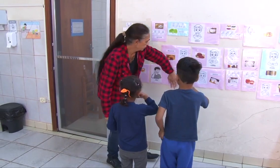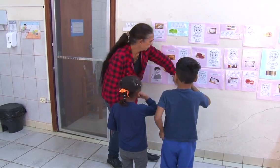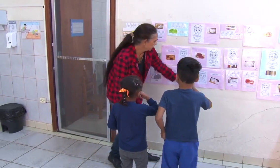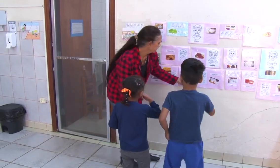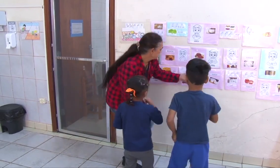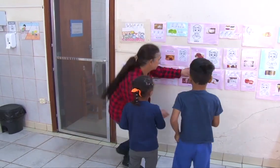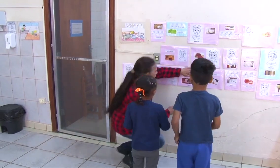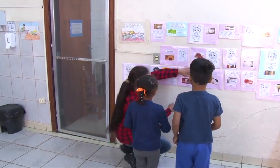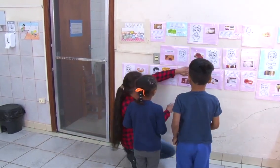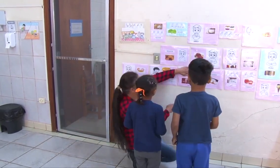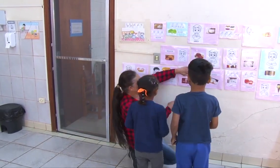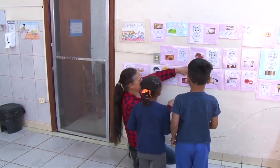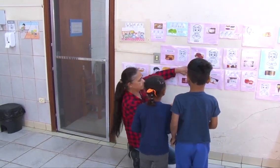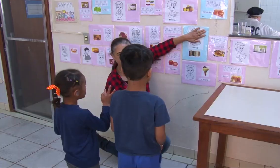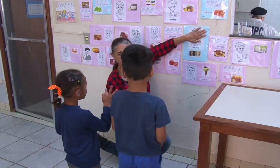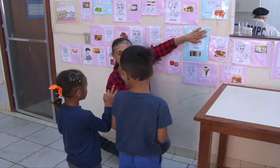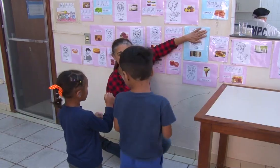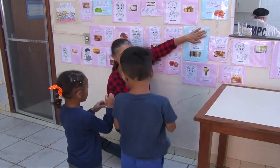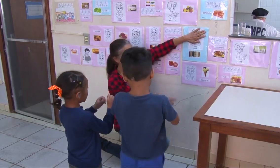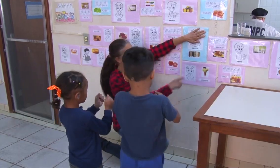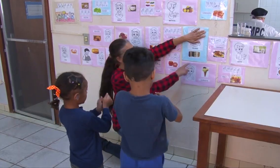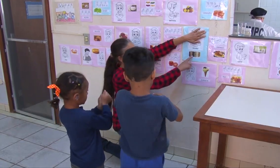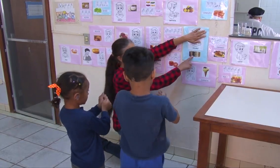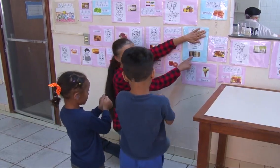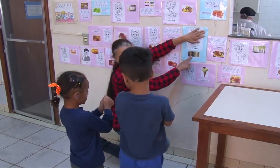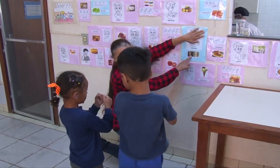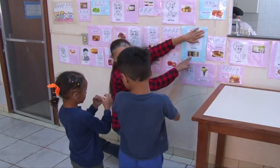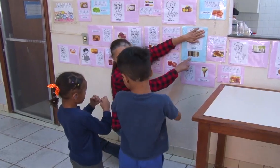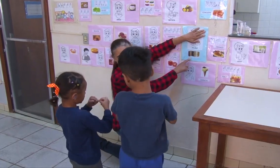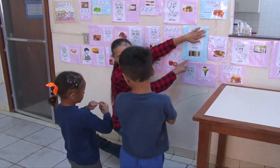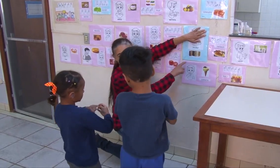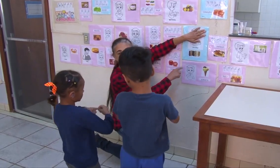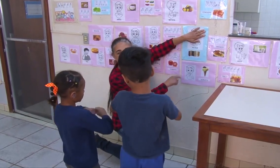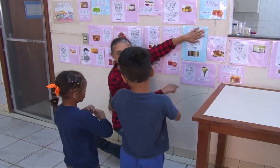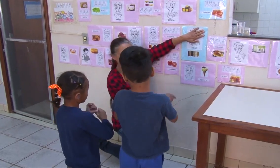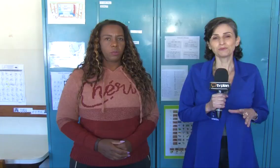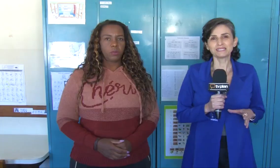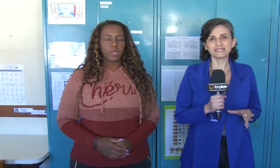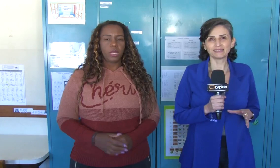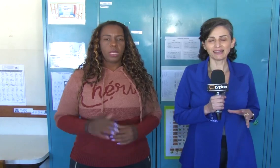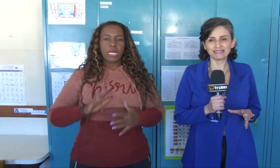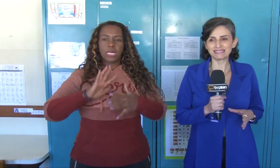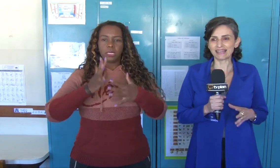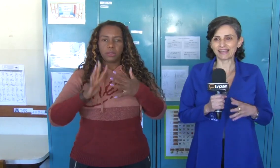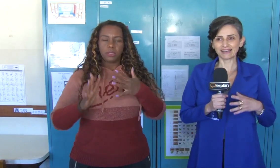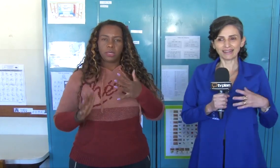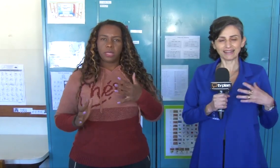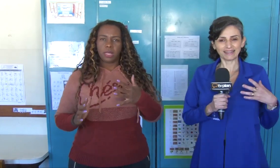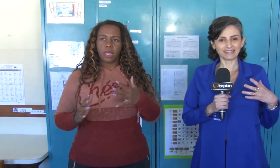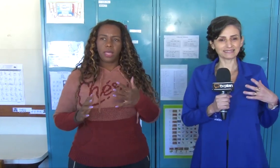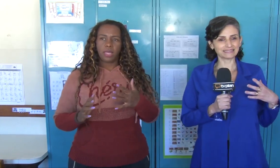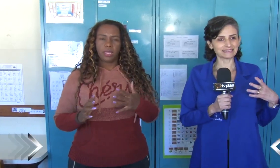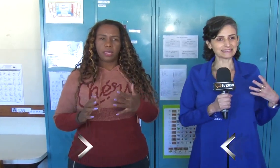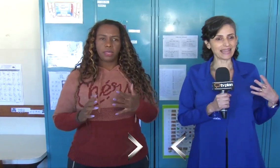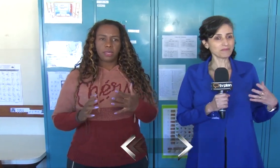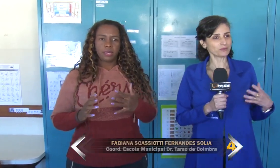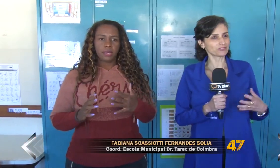que estão matriculados e frequentam o local no contraturno da rede regular. A língua de sinais é